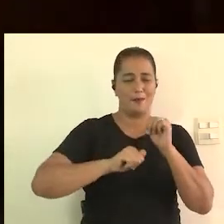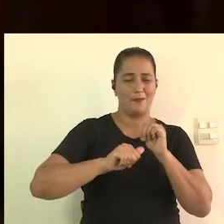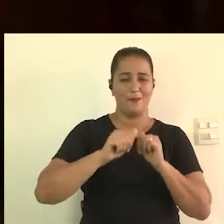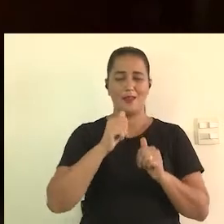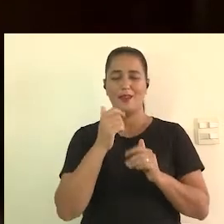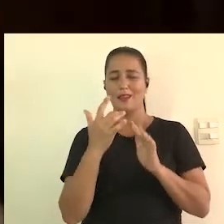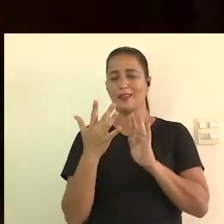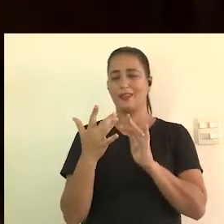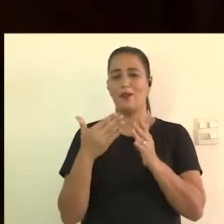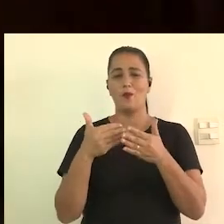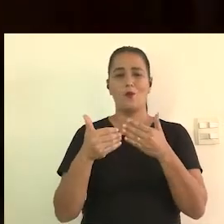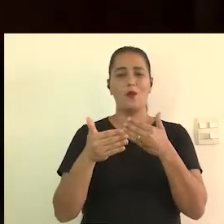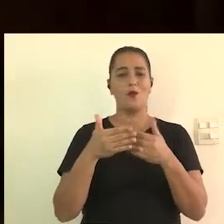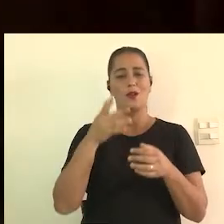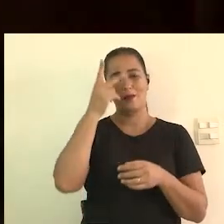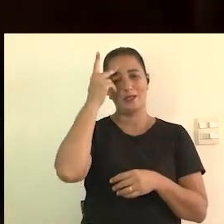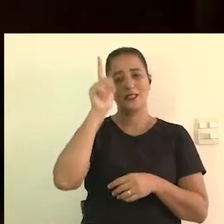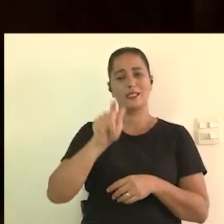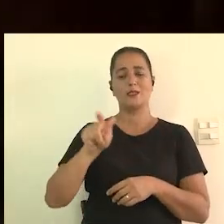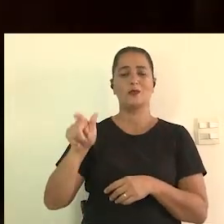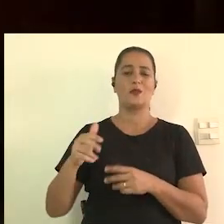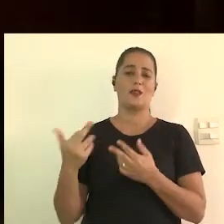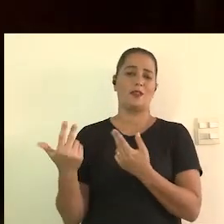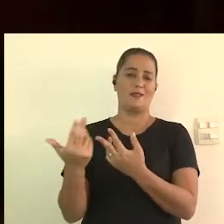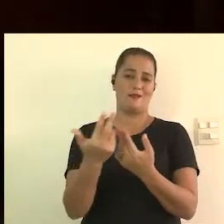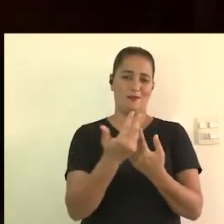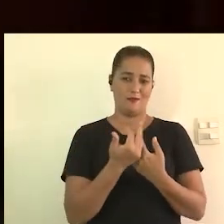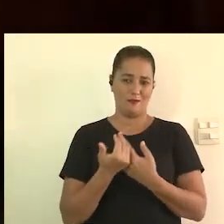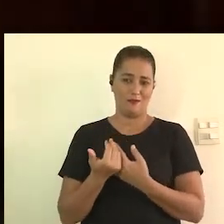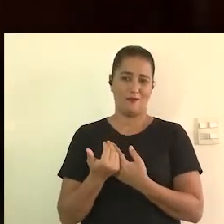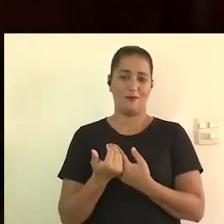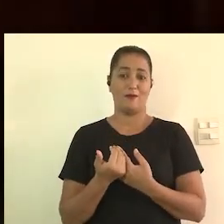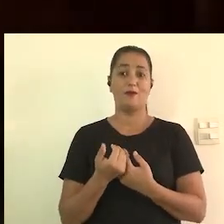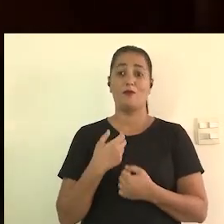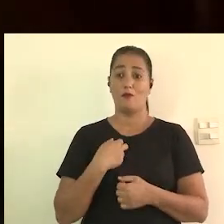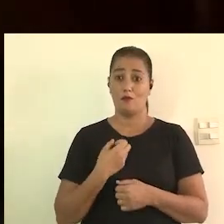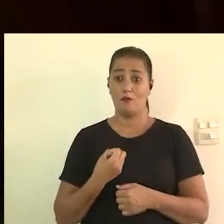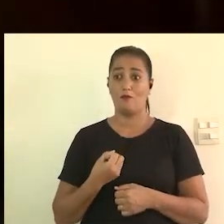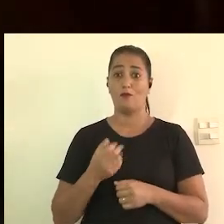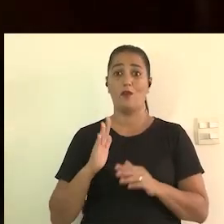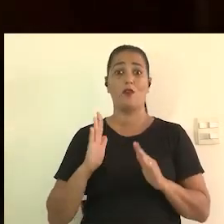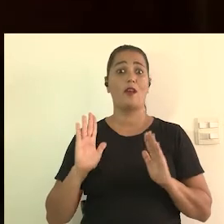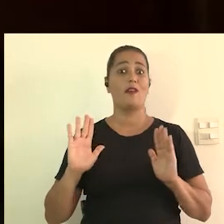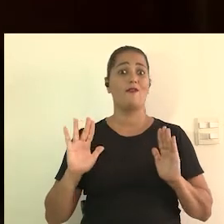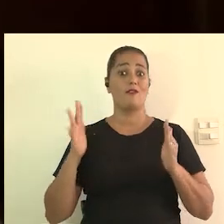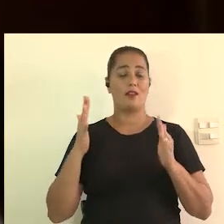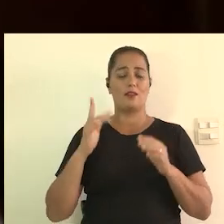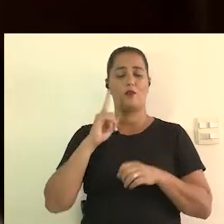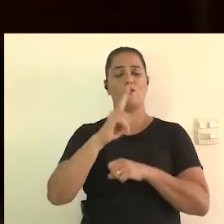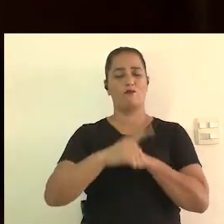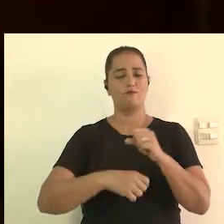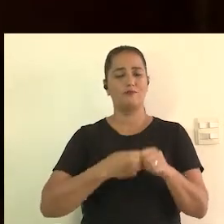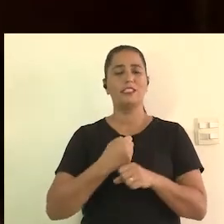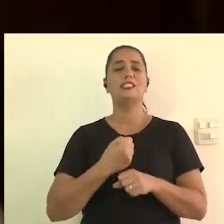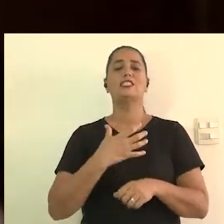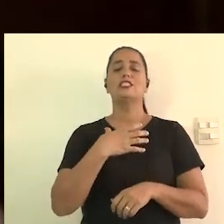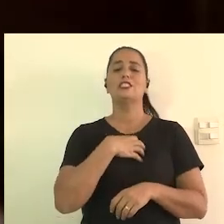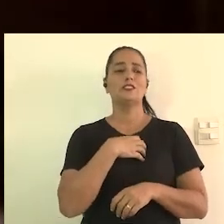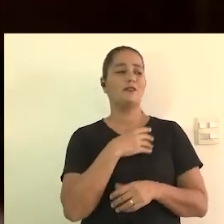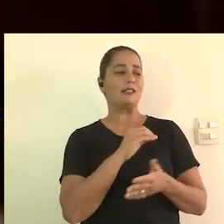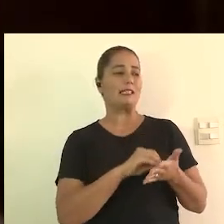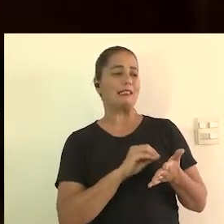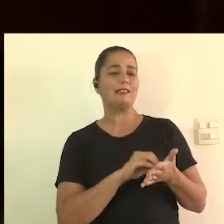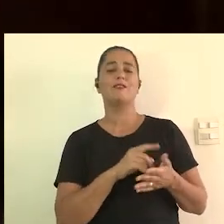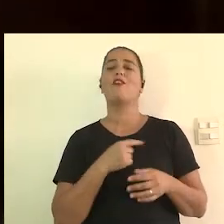porque elas namoram como qualquer outra pessoa então quando eu vou para um evento e gosto no outro ano eu quero ir sinto falta quando não tem